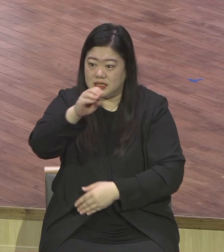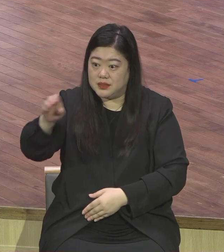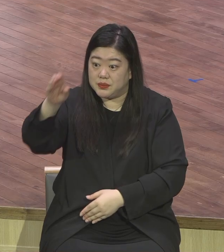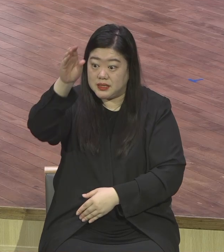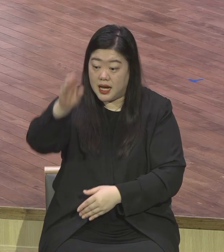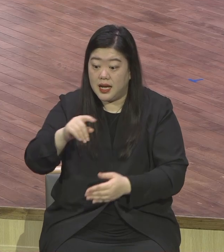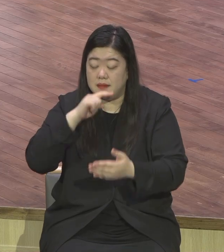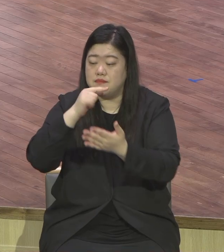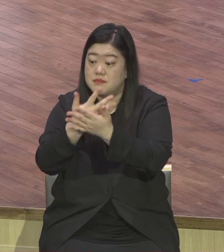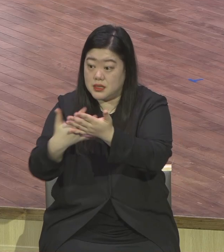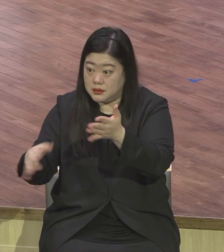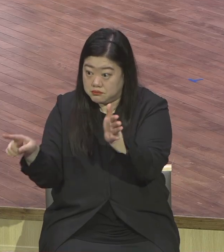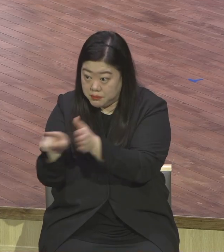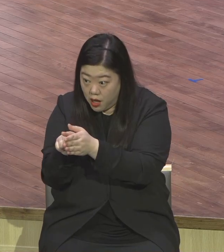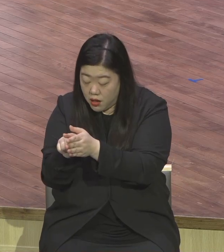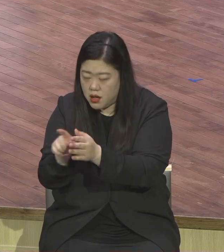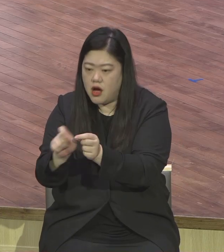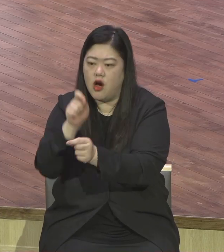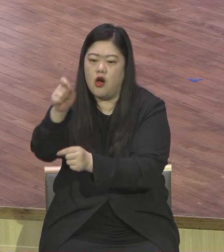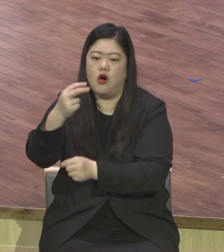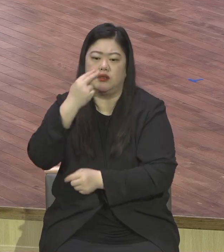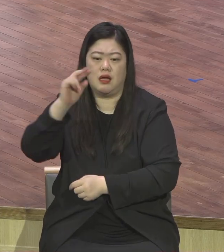이외는 죄가 해결이 안 됩니다.